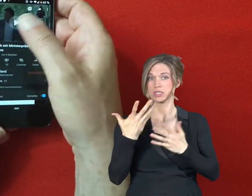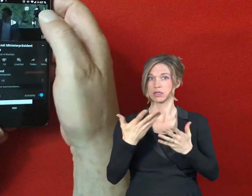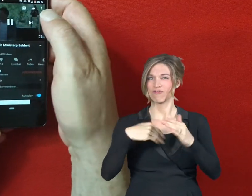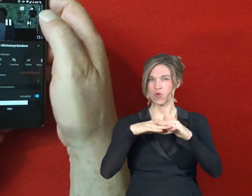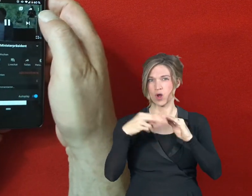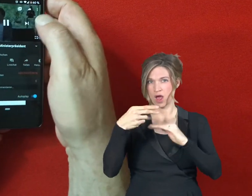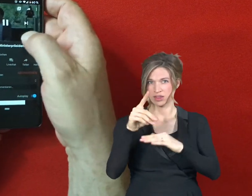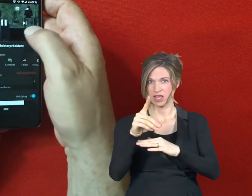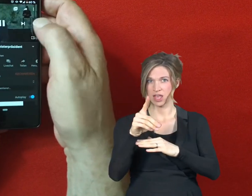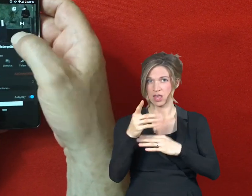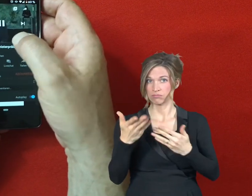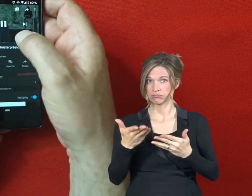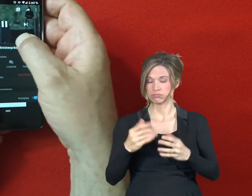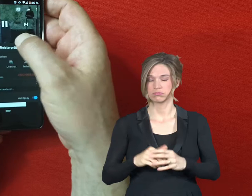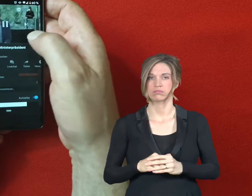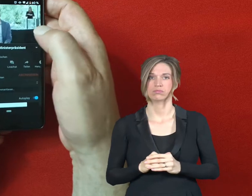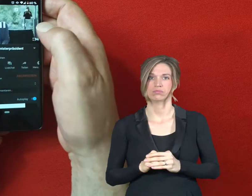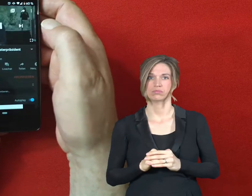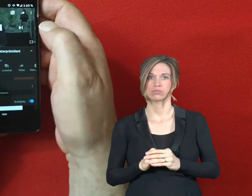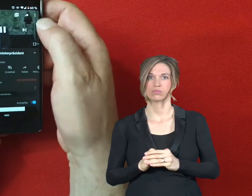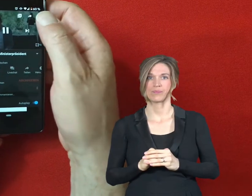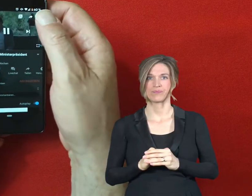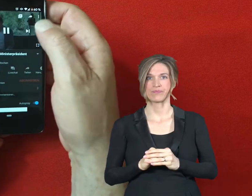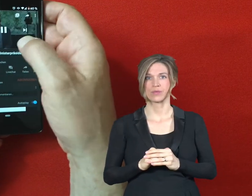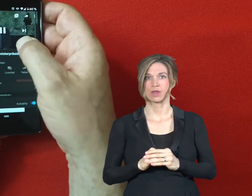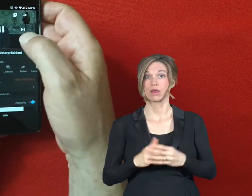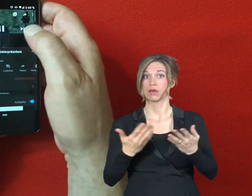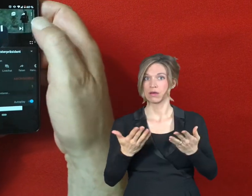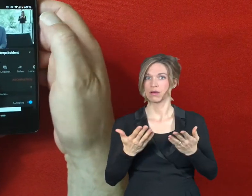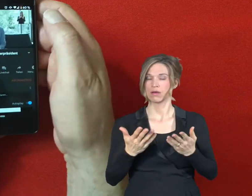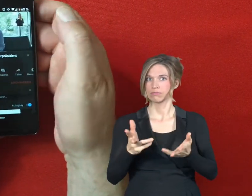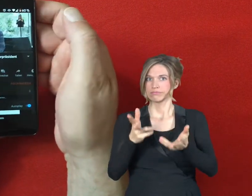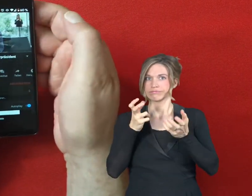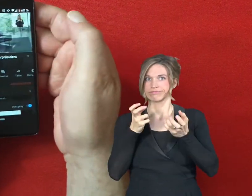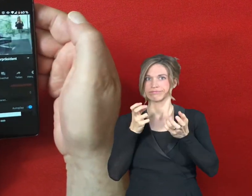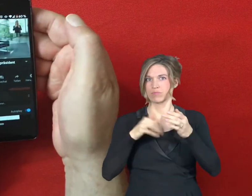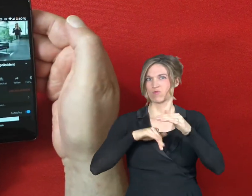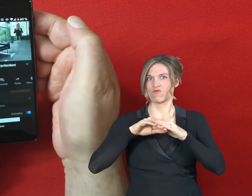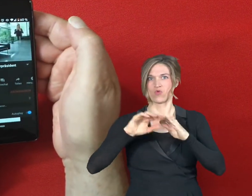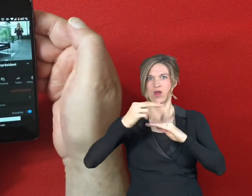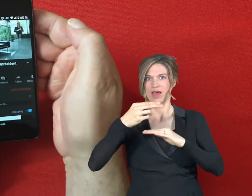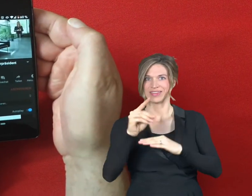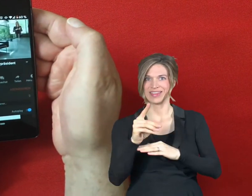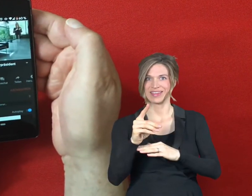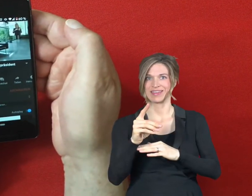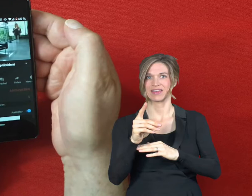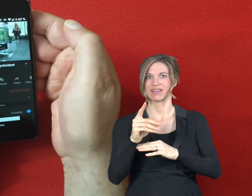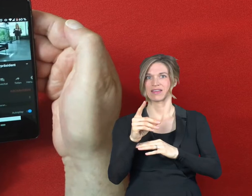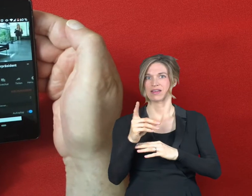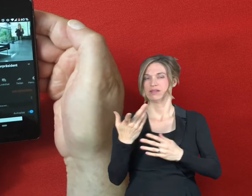Und wenn Sie dann jetzt sehen, ist natürlich die Full HD Auflösung immer die effizientere,